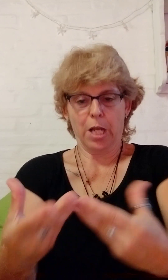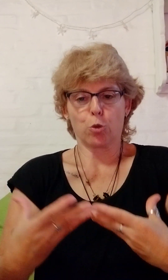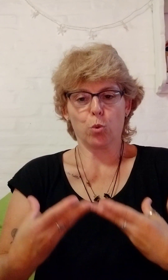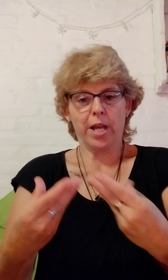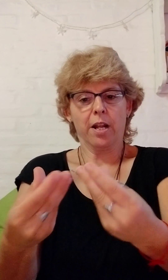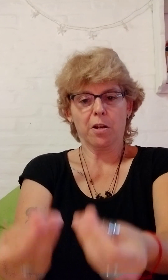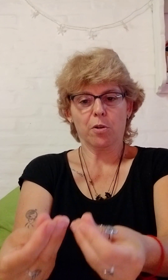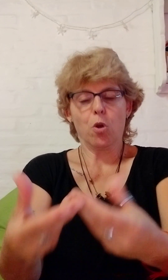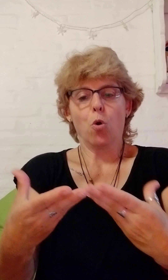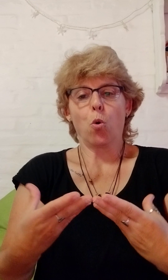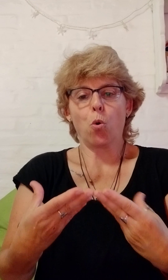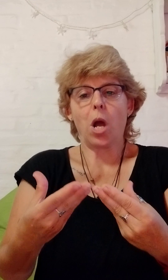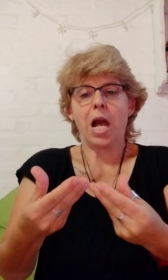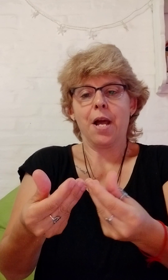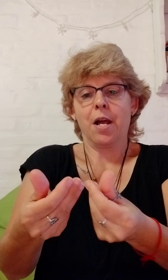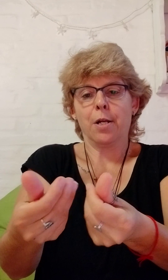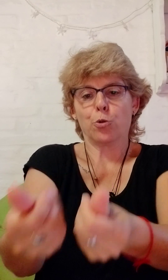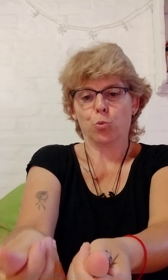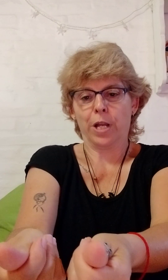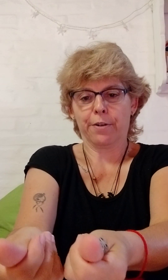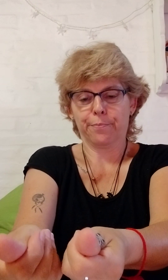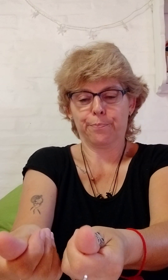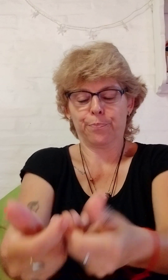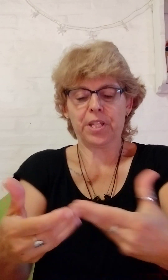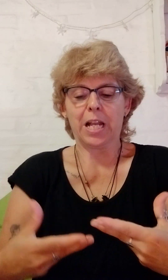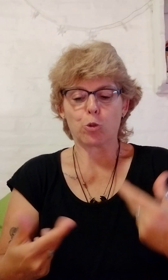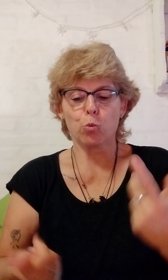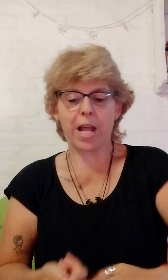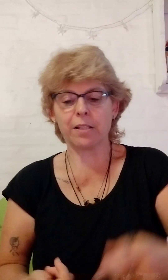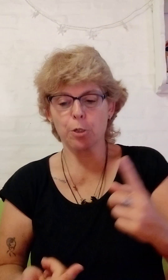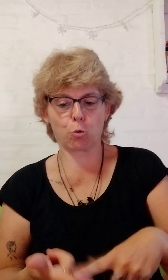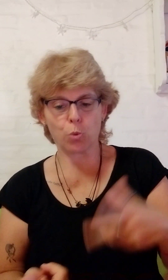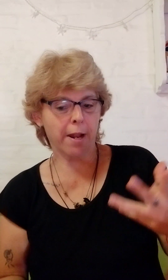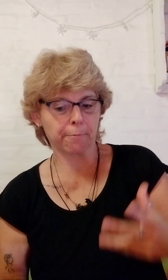Ayudar. O ayudar. Ayudante. Ayudar.